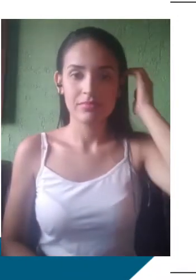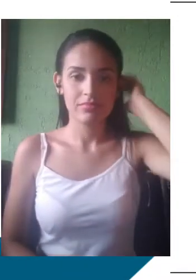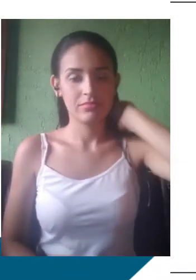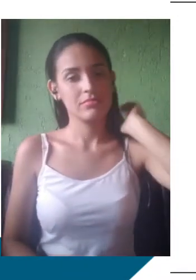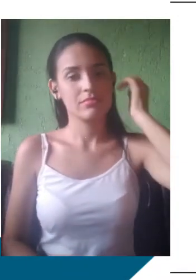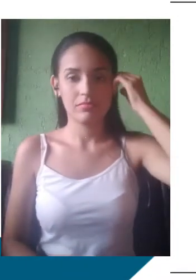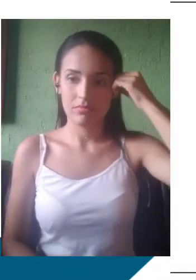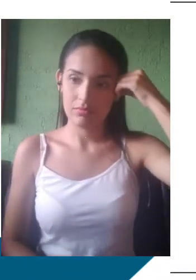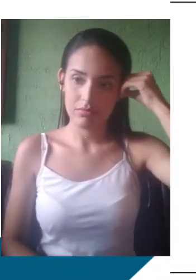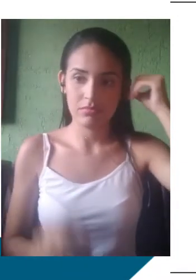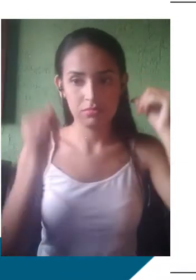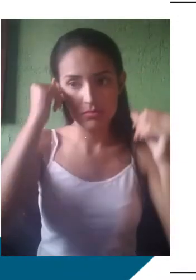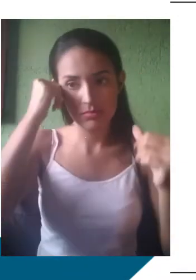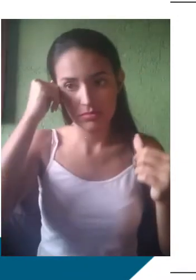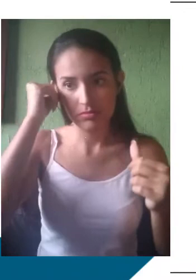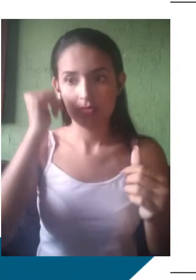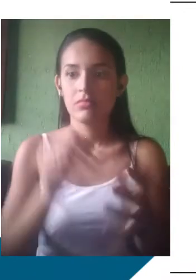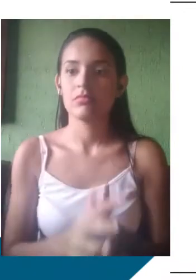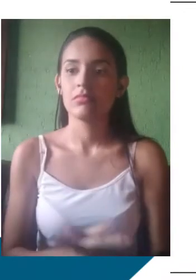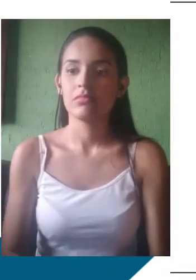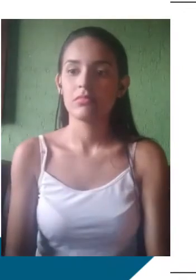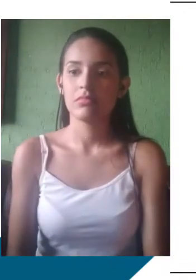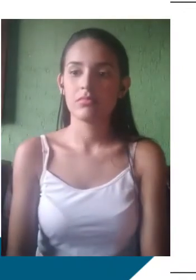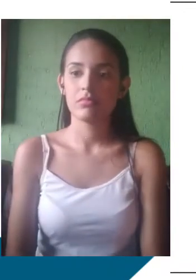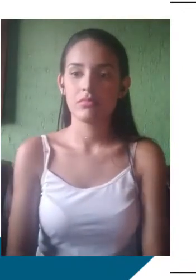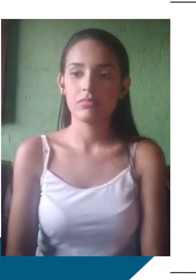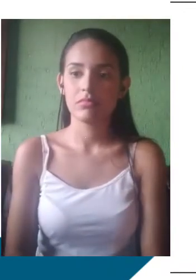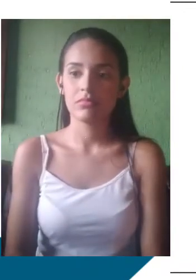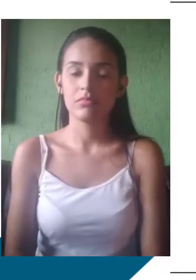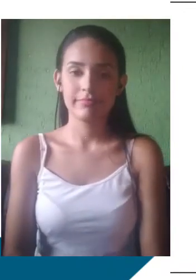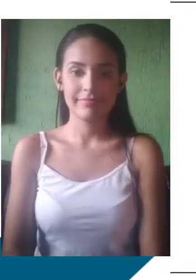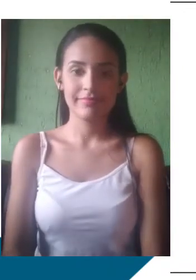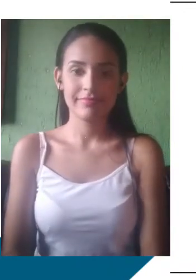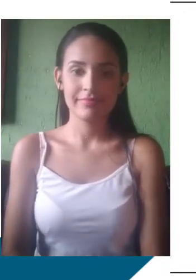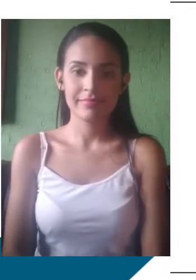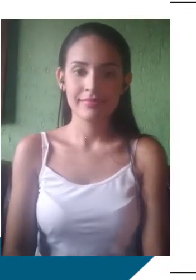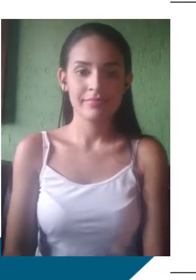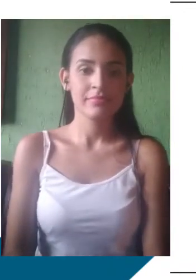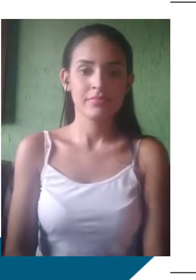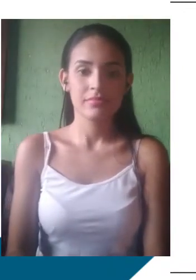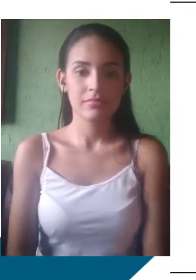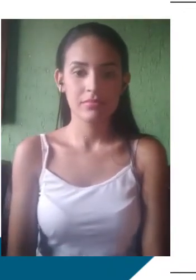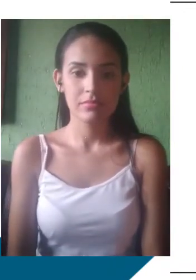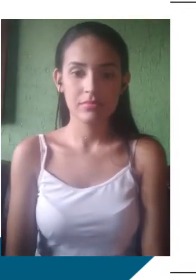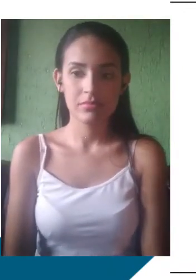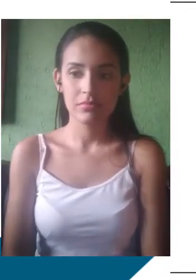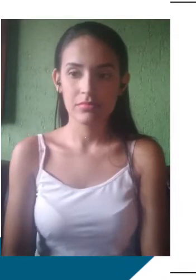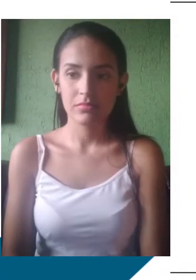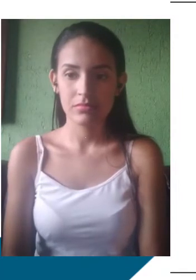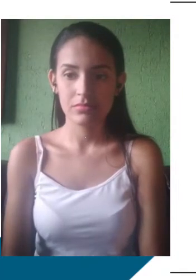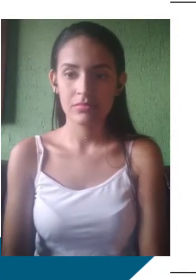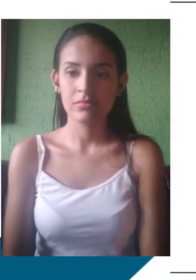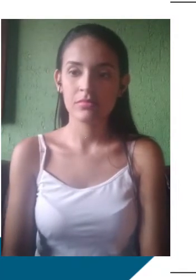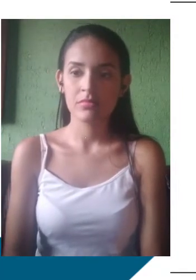errado ou está certo é em relação a alguma coisa, né? Então, está errado ou está certo de acordo com a